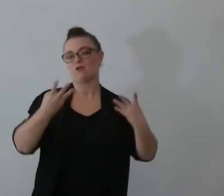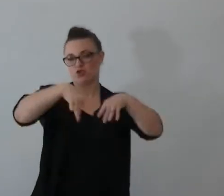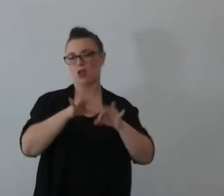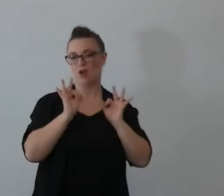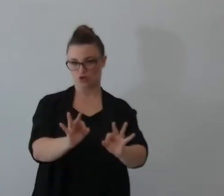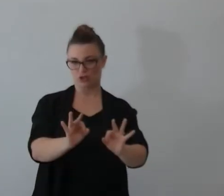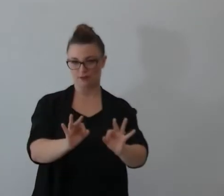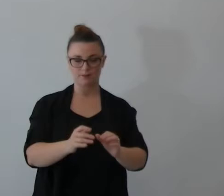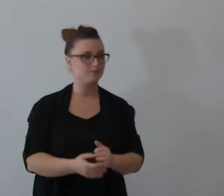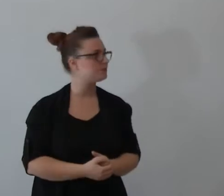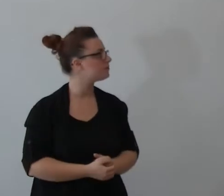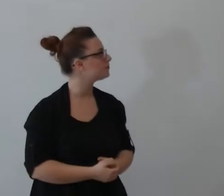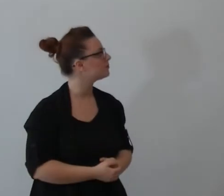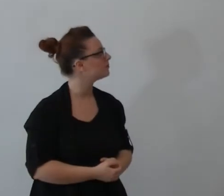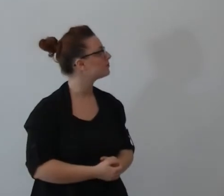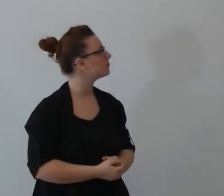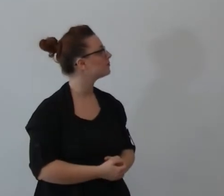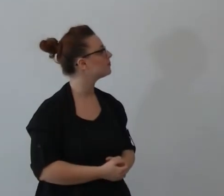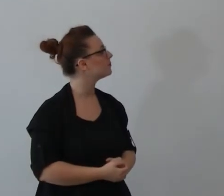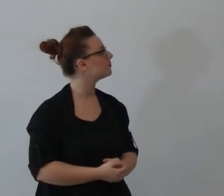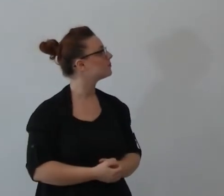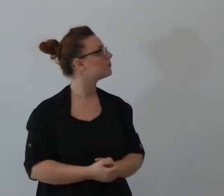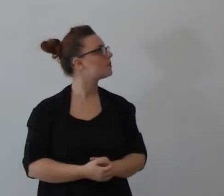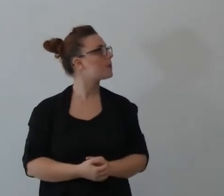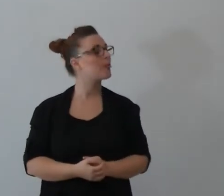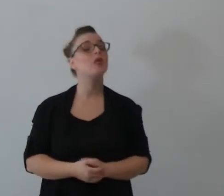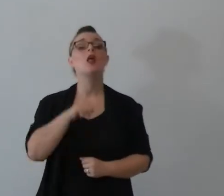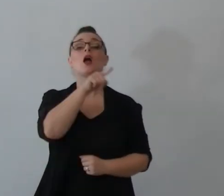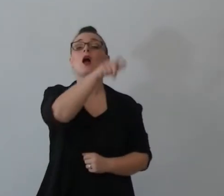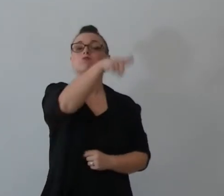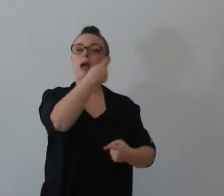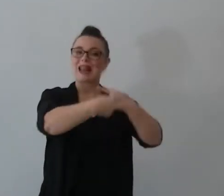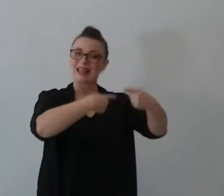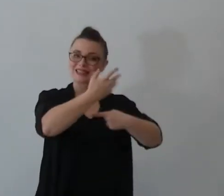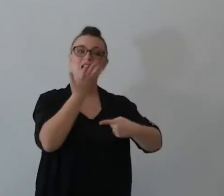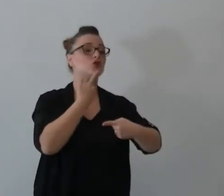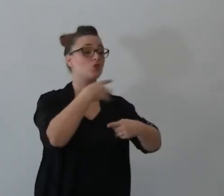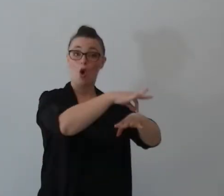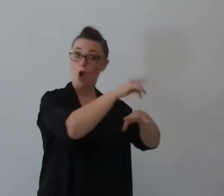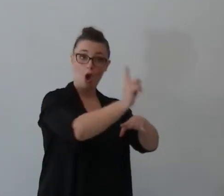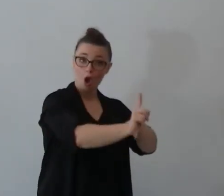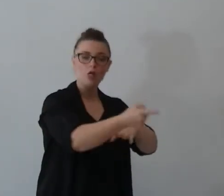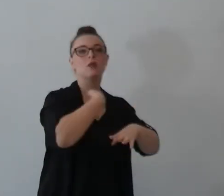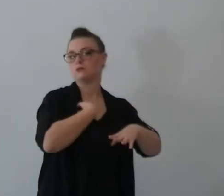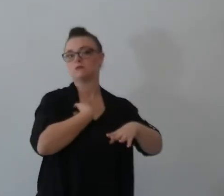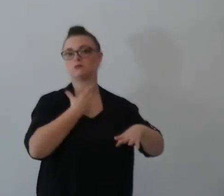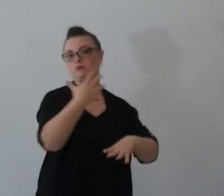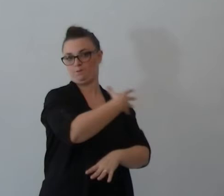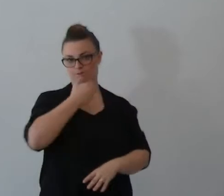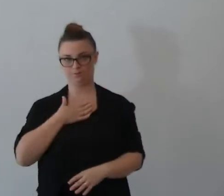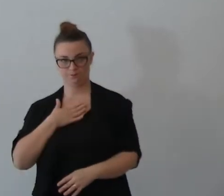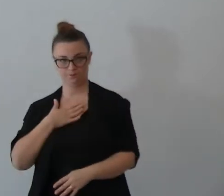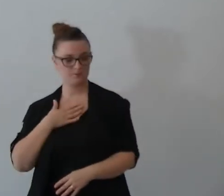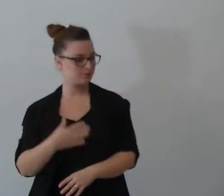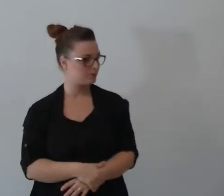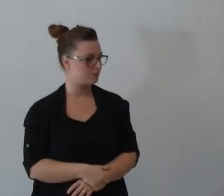mio diritto quanto è per il Signore ma se non gli piace armi far valere il suo diritto io farò valere il mio diritto che